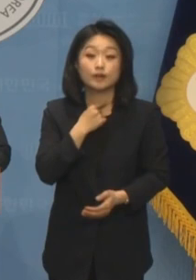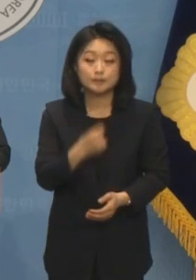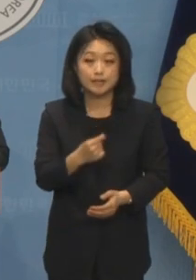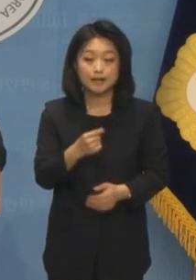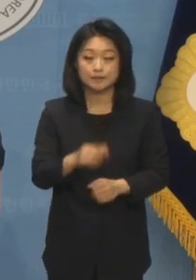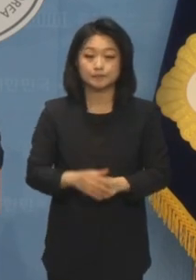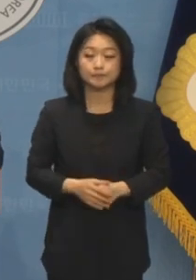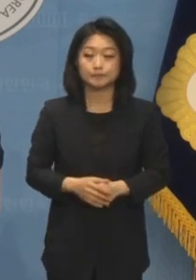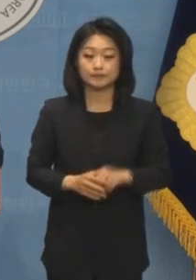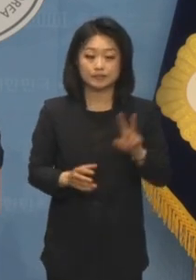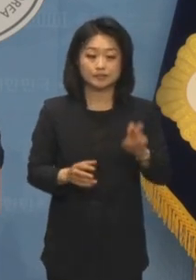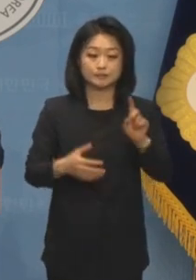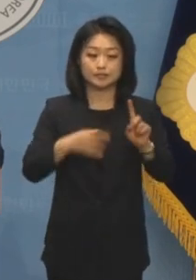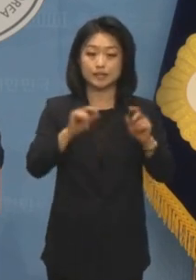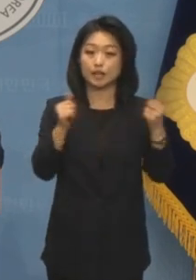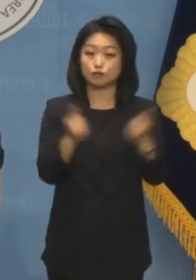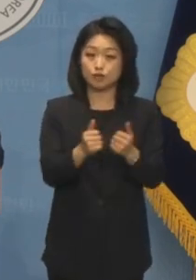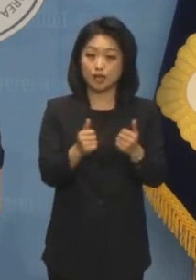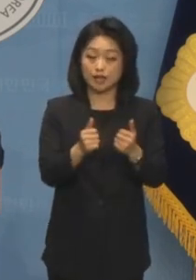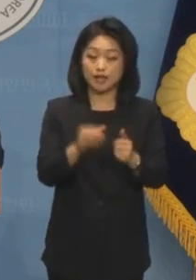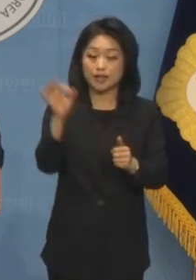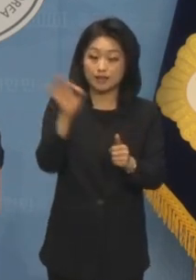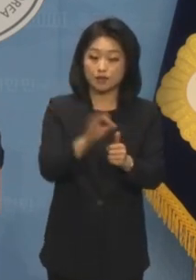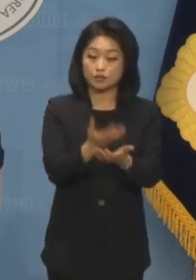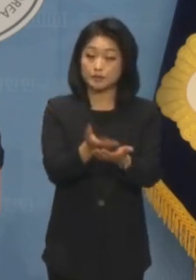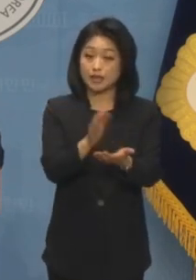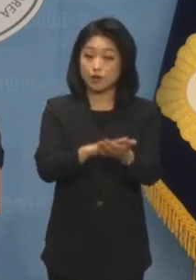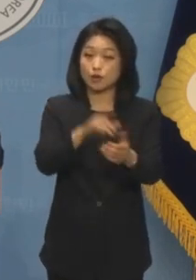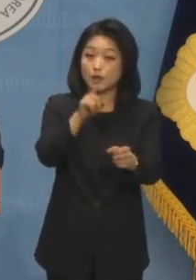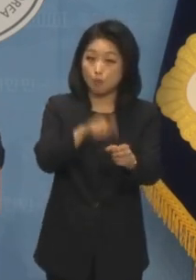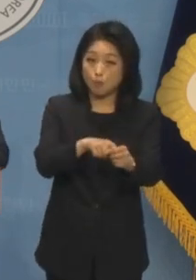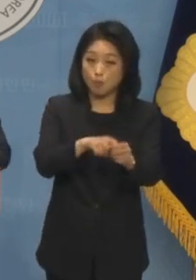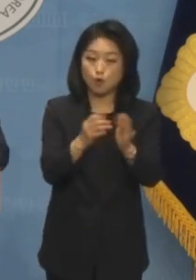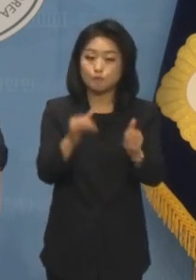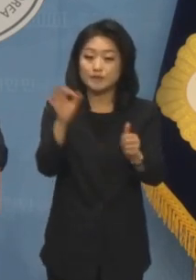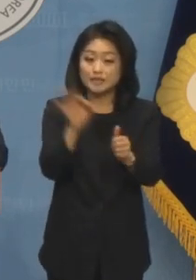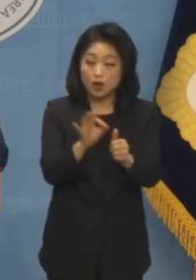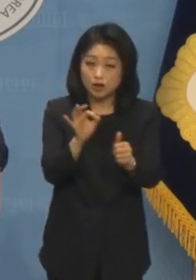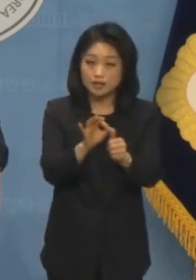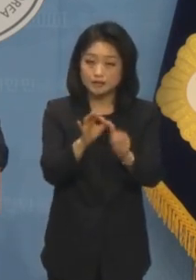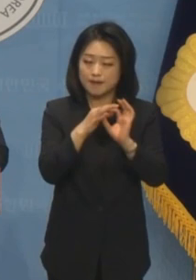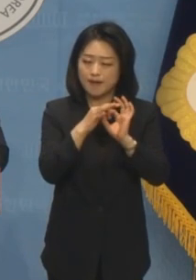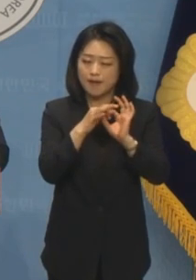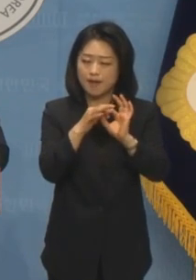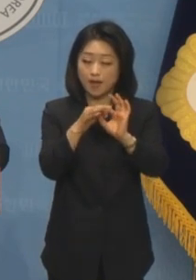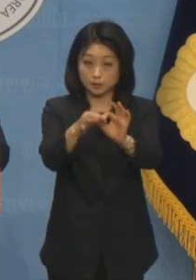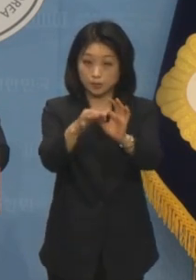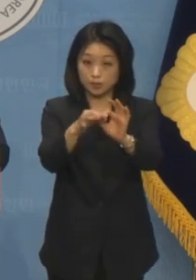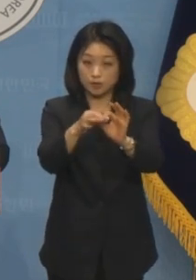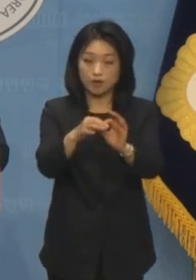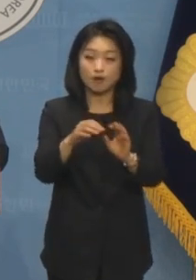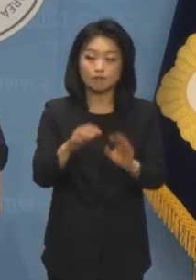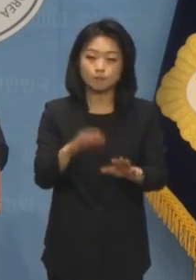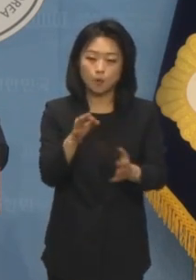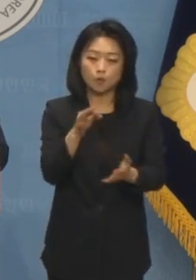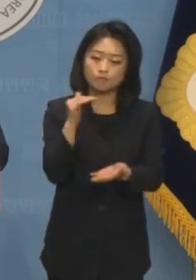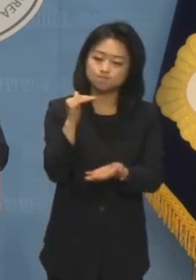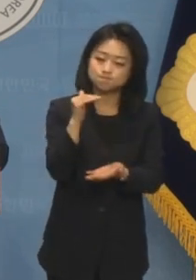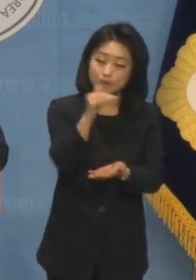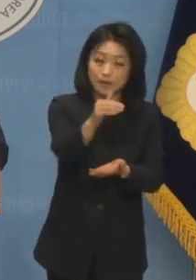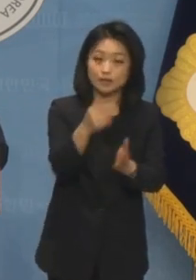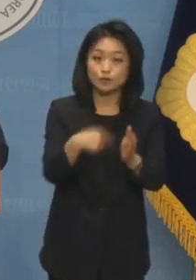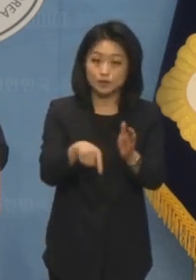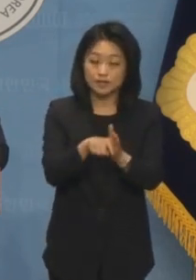부디 이번 국회에서 연금개혁의 본질적 목표인 국민연금의 지속가능성 확보를 충실히 달성할 수 있기를